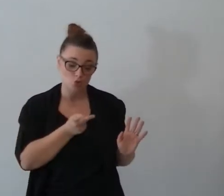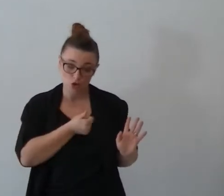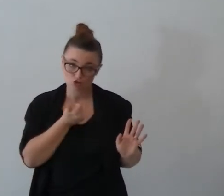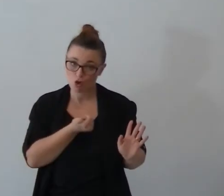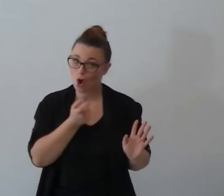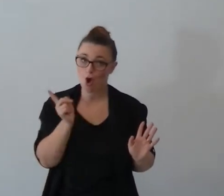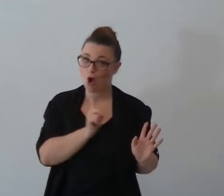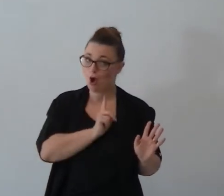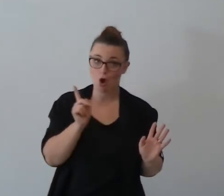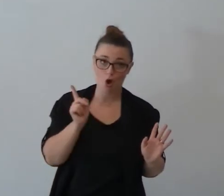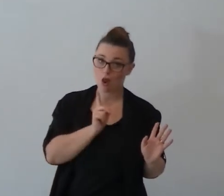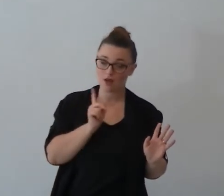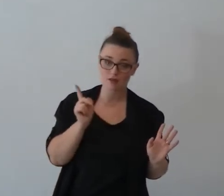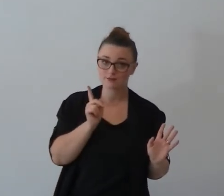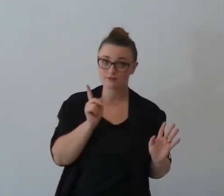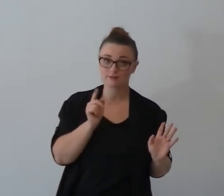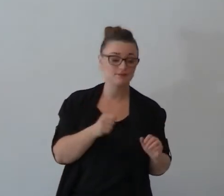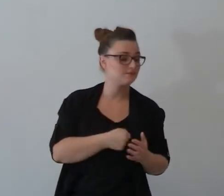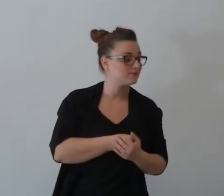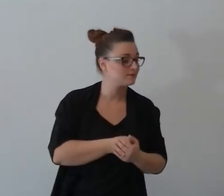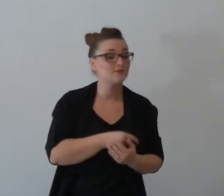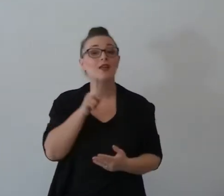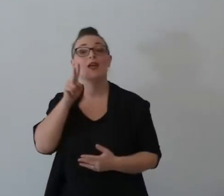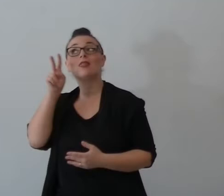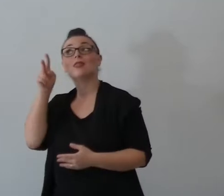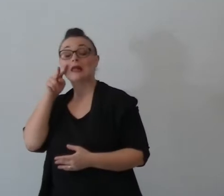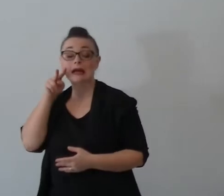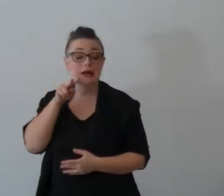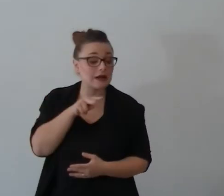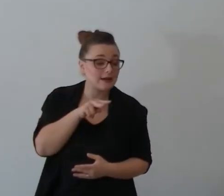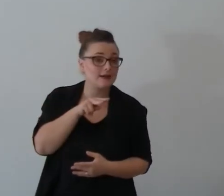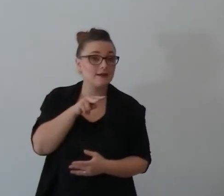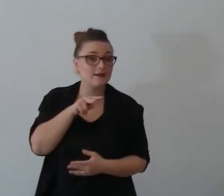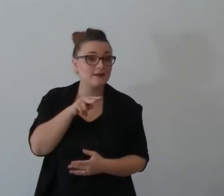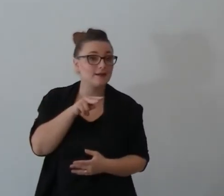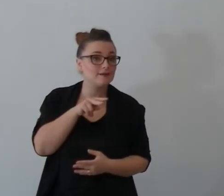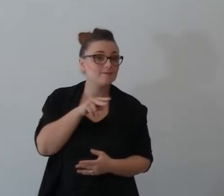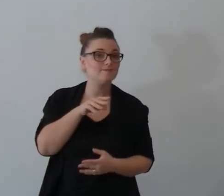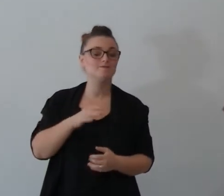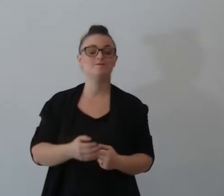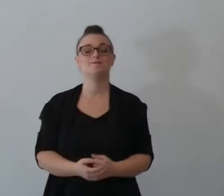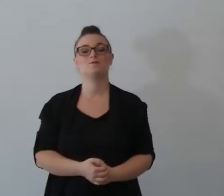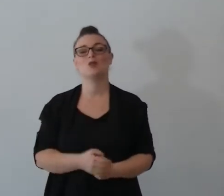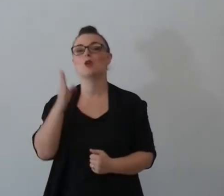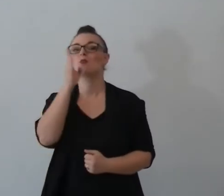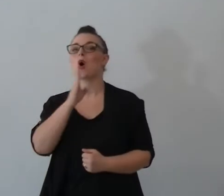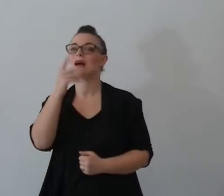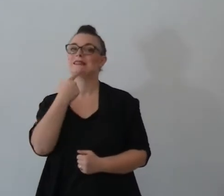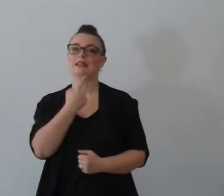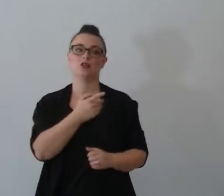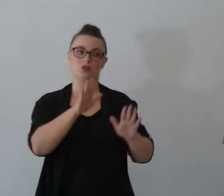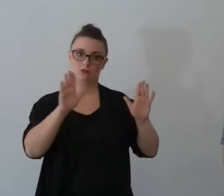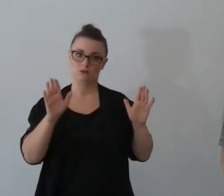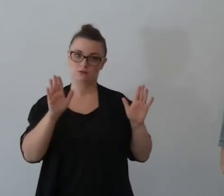sorveglia quella quella situazione si benedetta dal Signore ma non si chiara che il Signore è lì presente